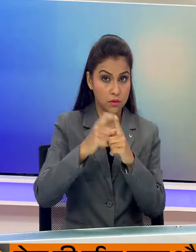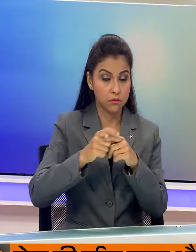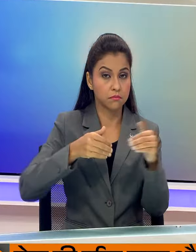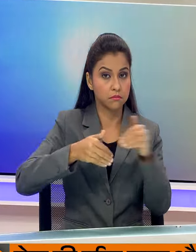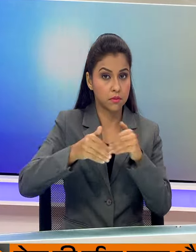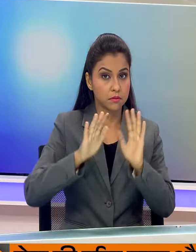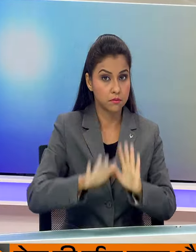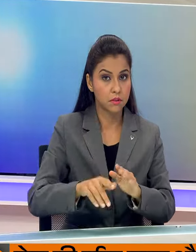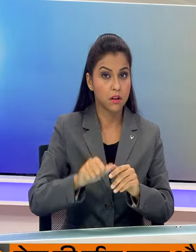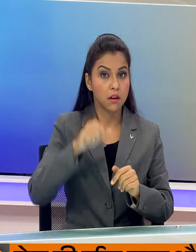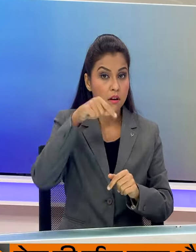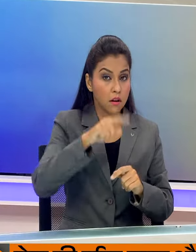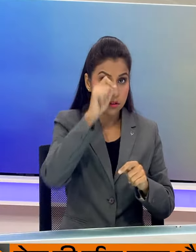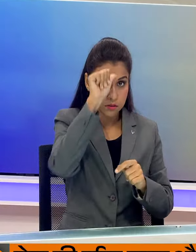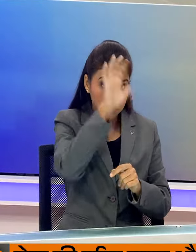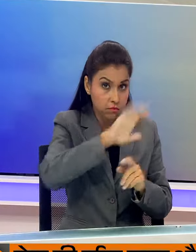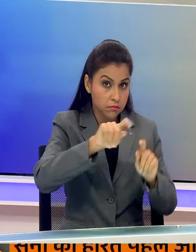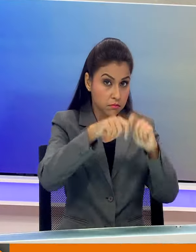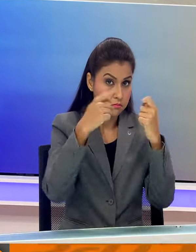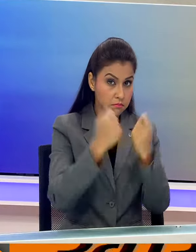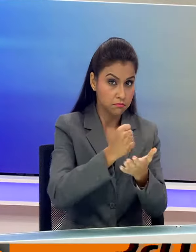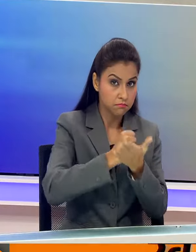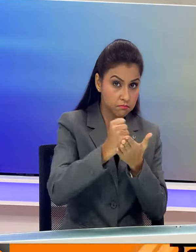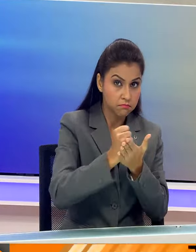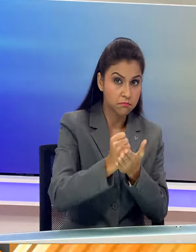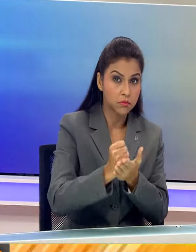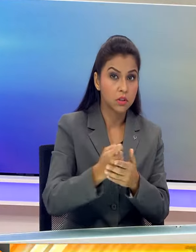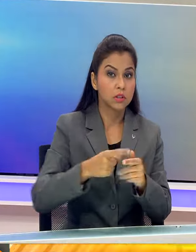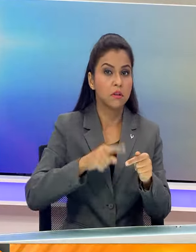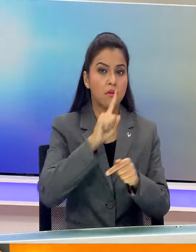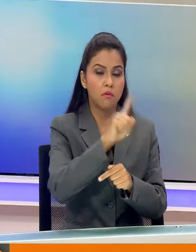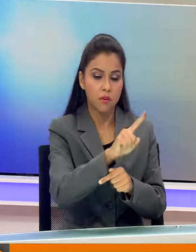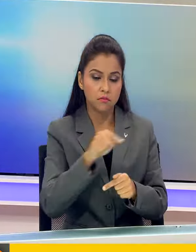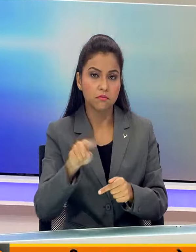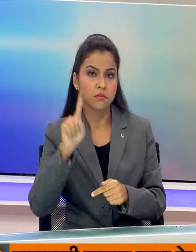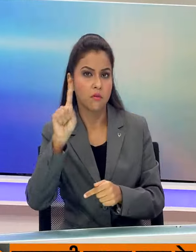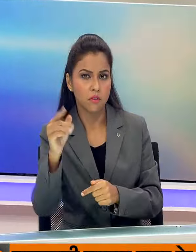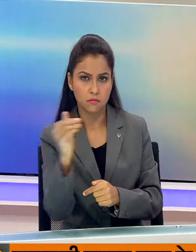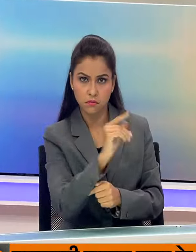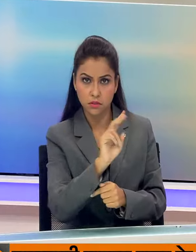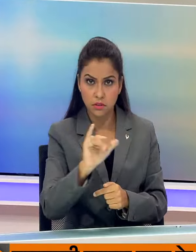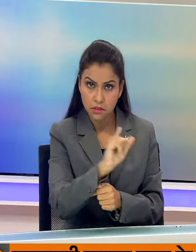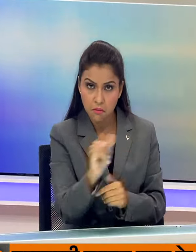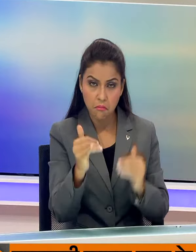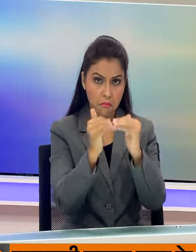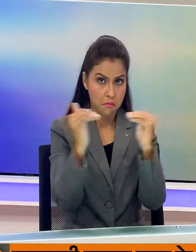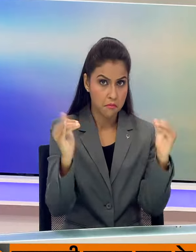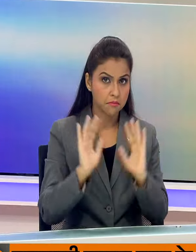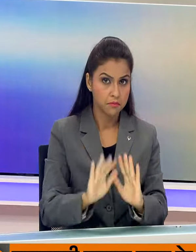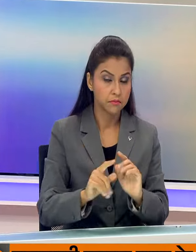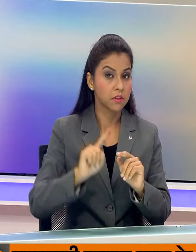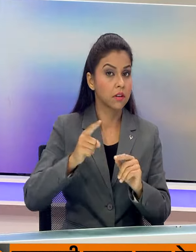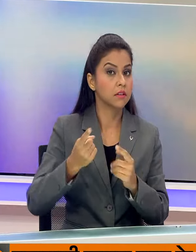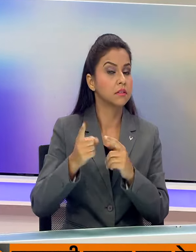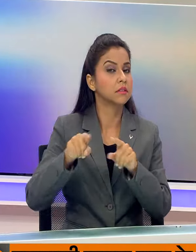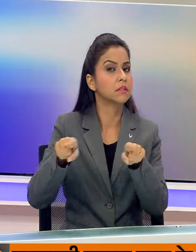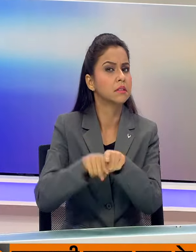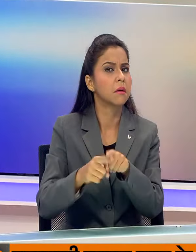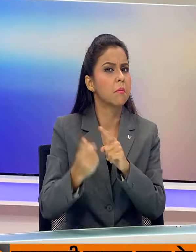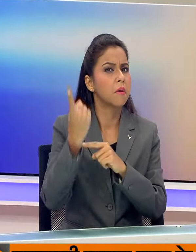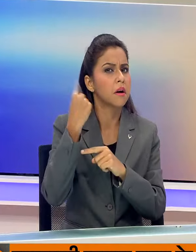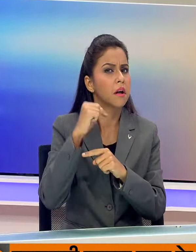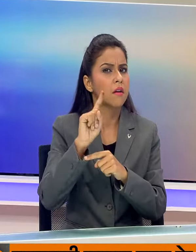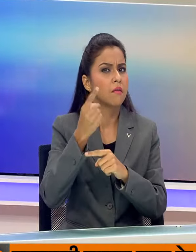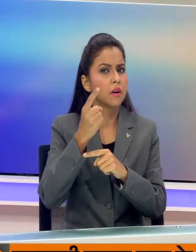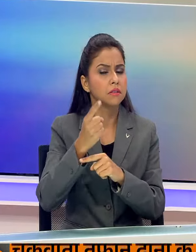आज भारत की कोशिश जीत के साथ सीरीज को एक-एक से बराबरी करने पर होगी कल सीरीज के पहले मैच